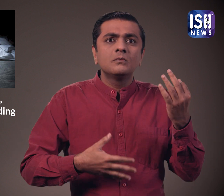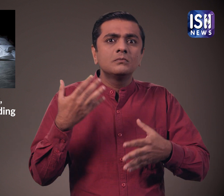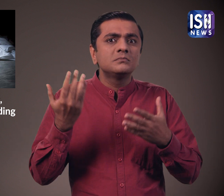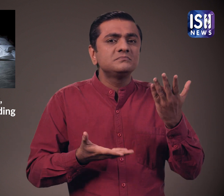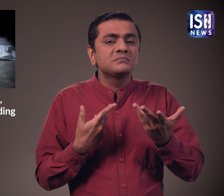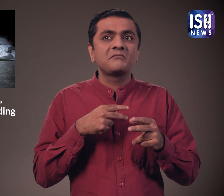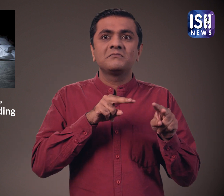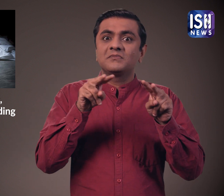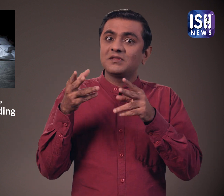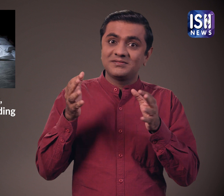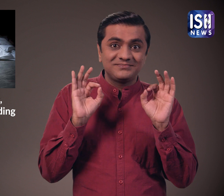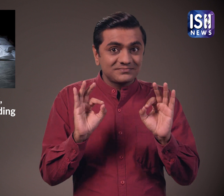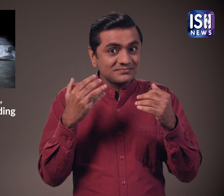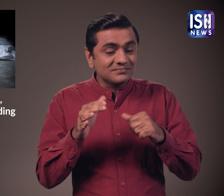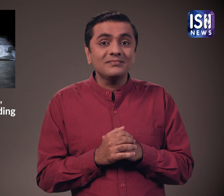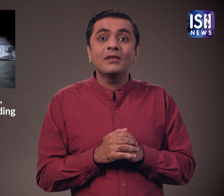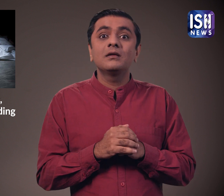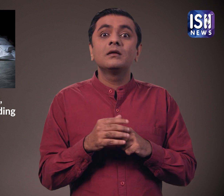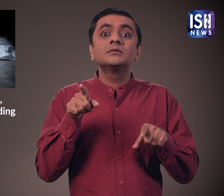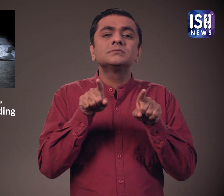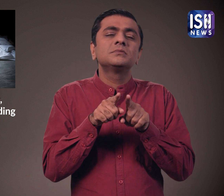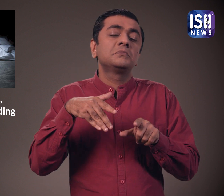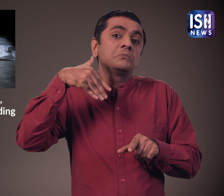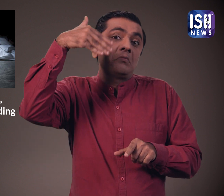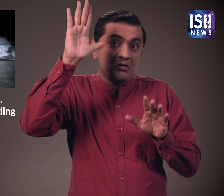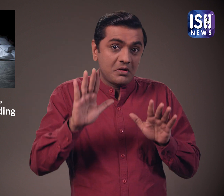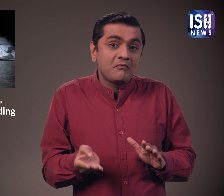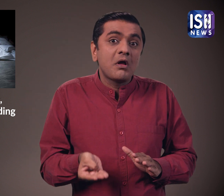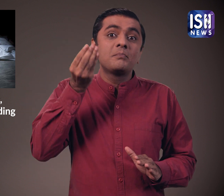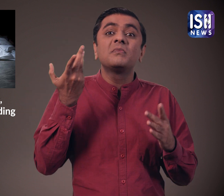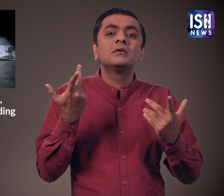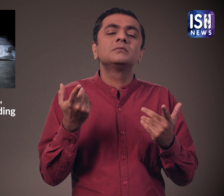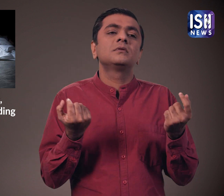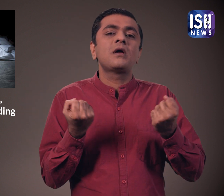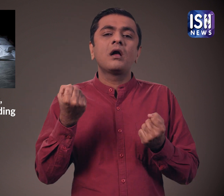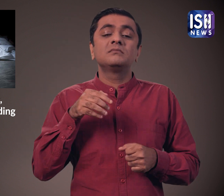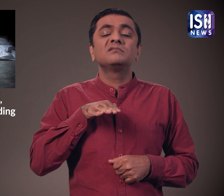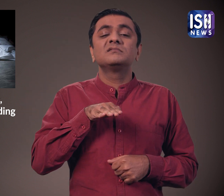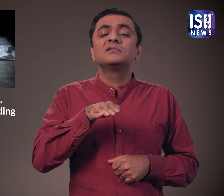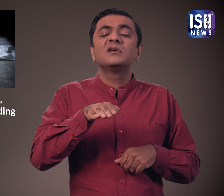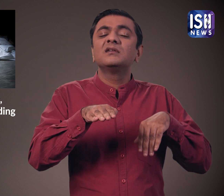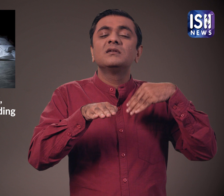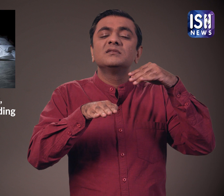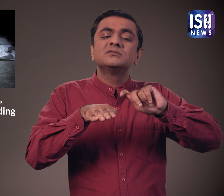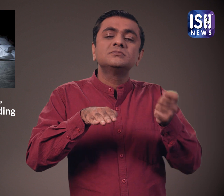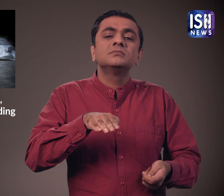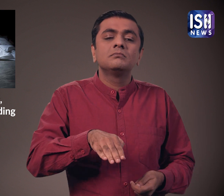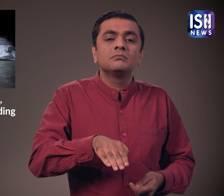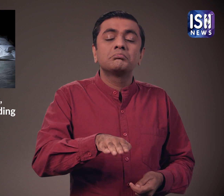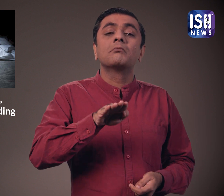हमारे चारो ओर है इसी तरह भविश्य में हमारे पास उड़ने वाली कार हो